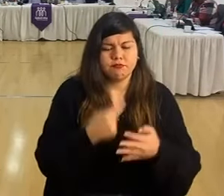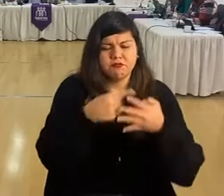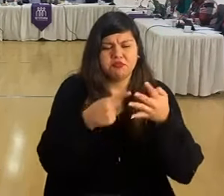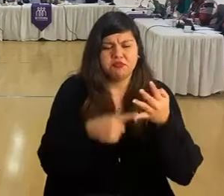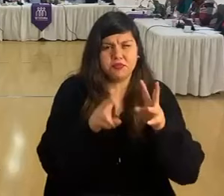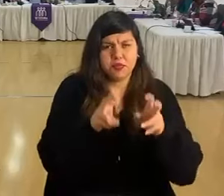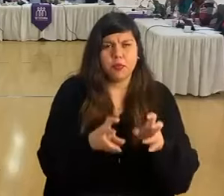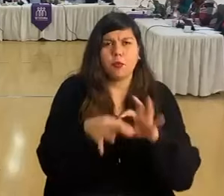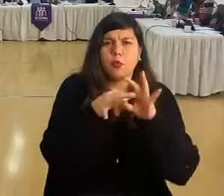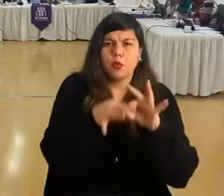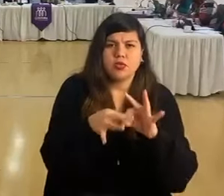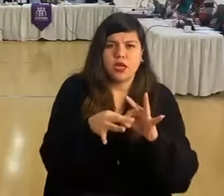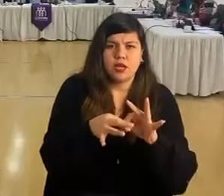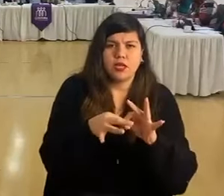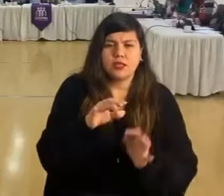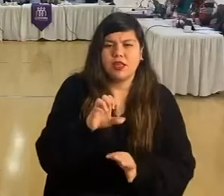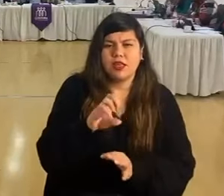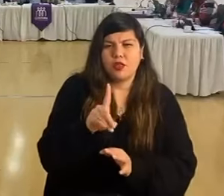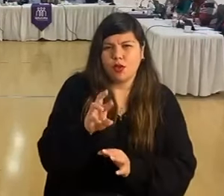Muchas gracias, don Eduardo.